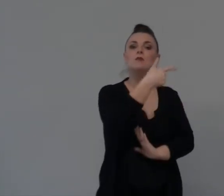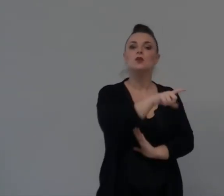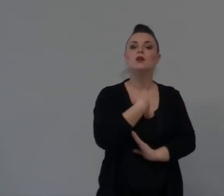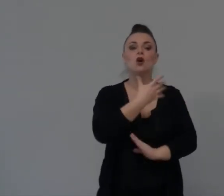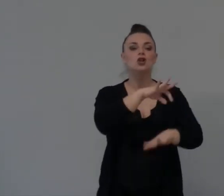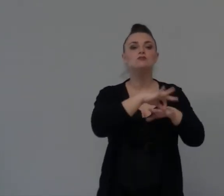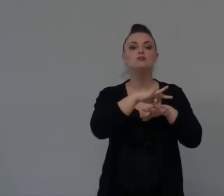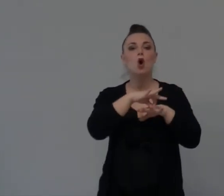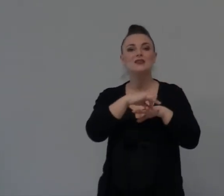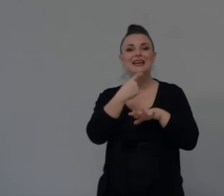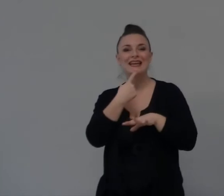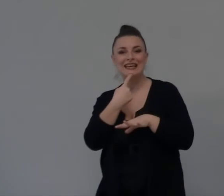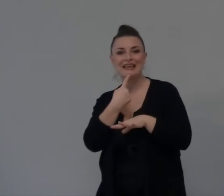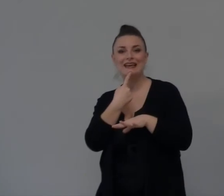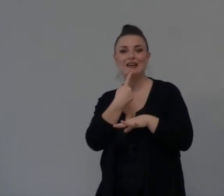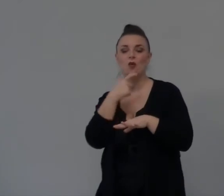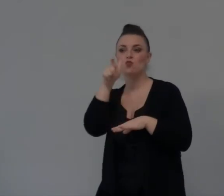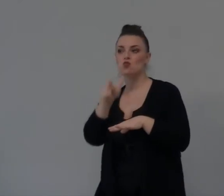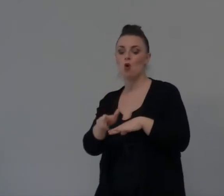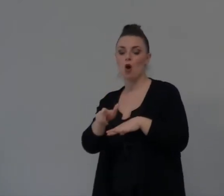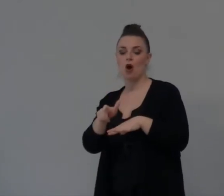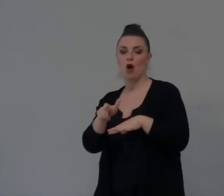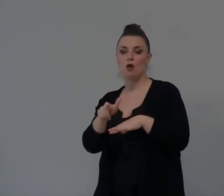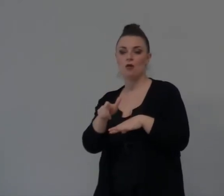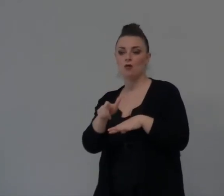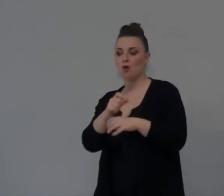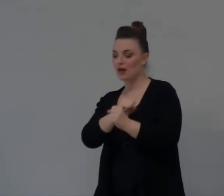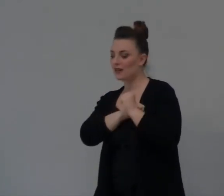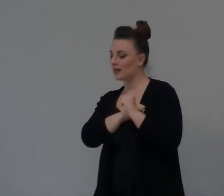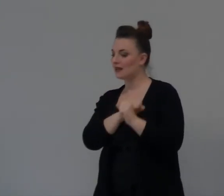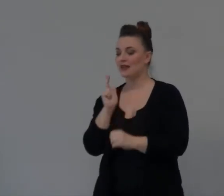Ricco Credente E' avere Finalmente Una Casa